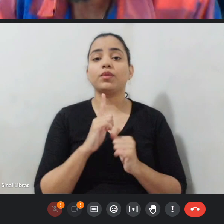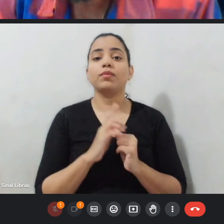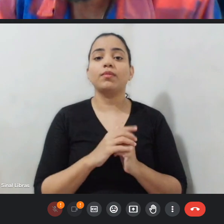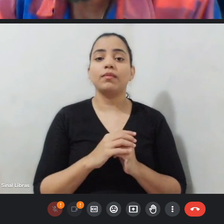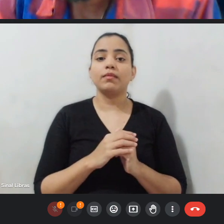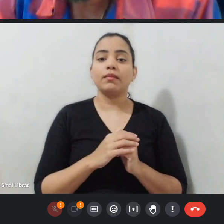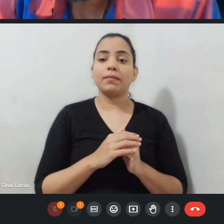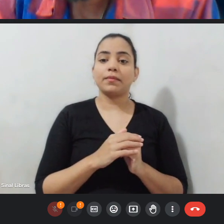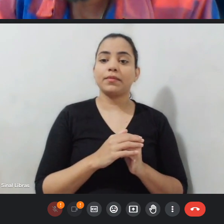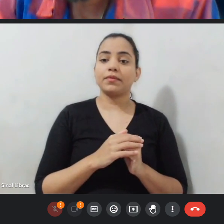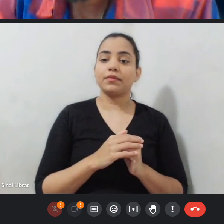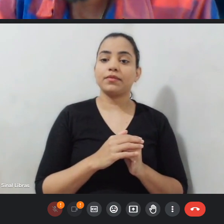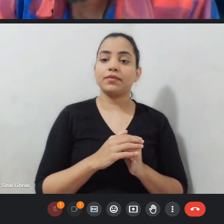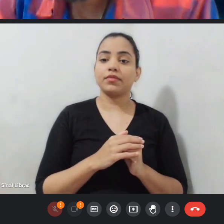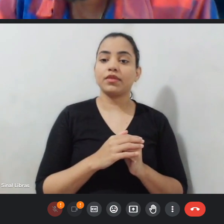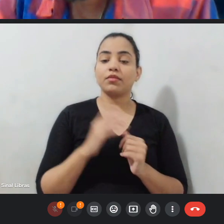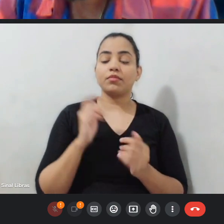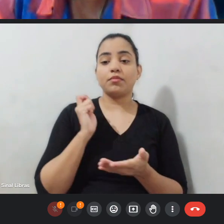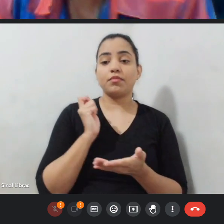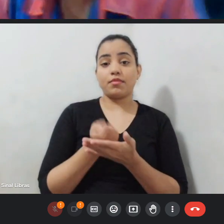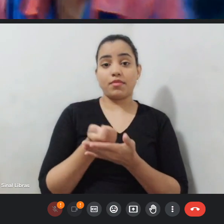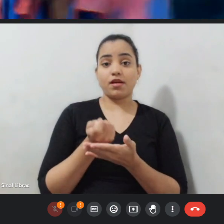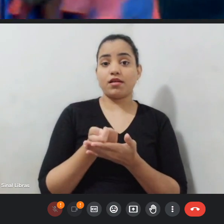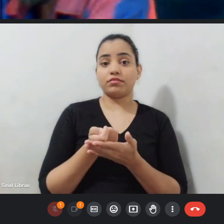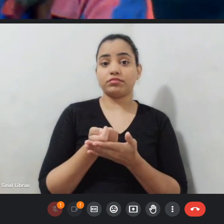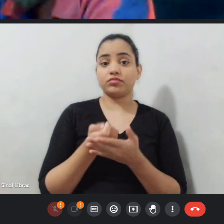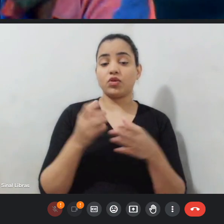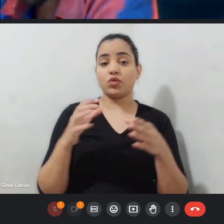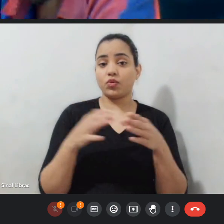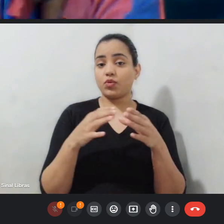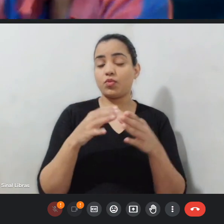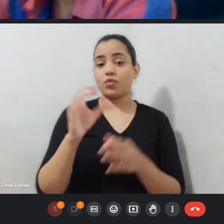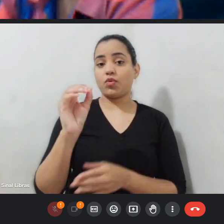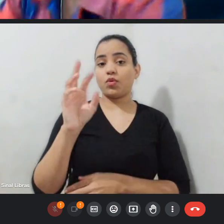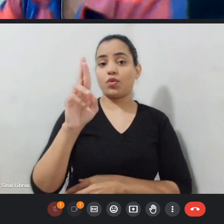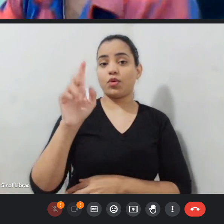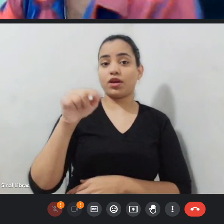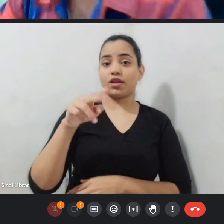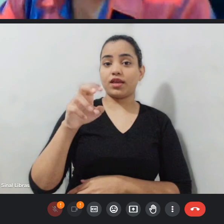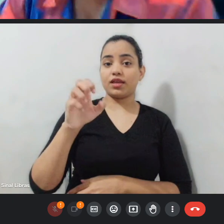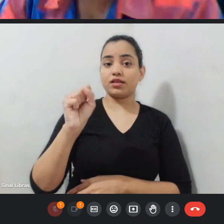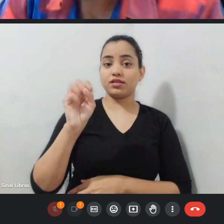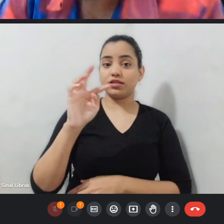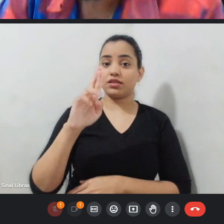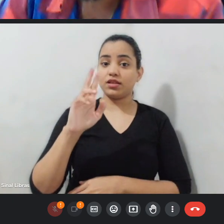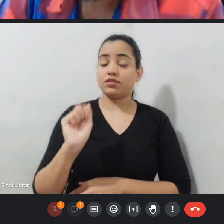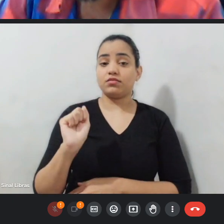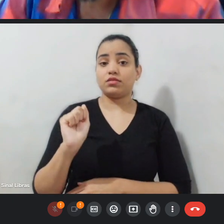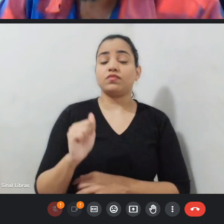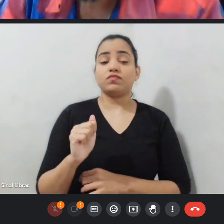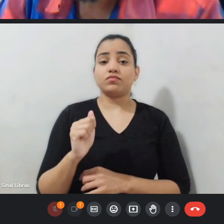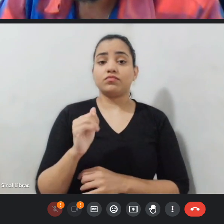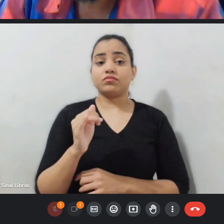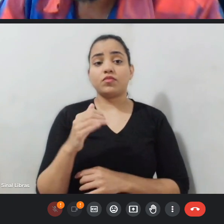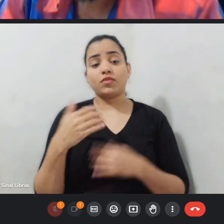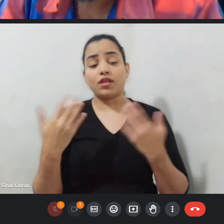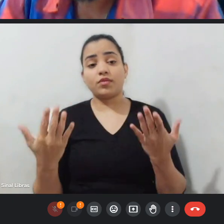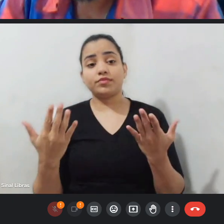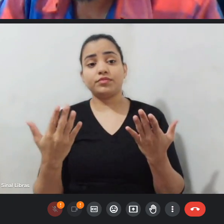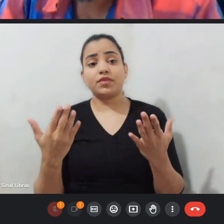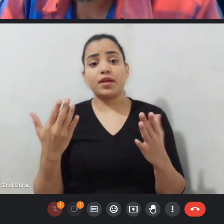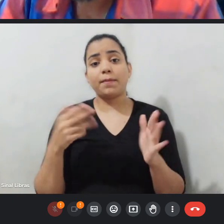orquestra né a orquestra de frevo ou seja a pergunta basicamente é